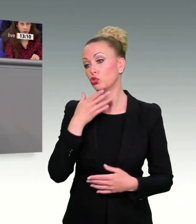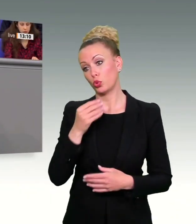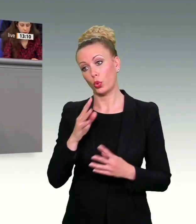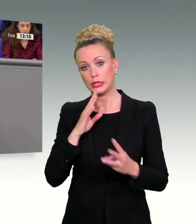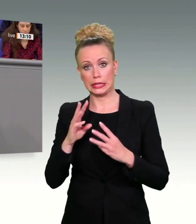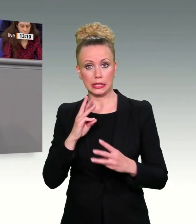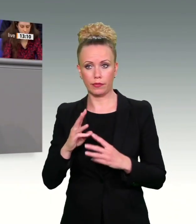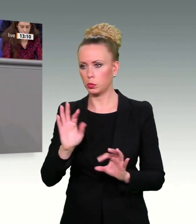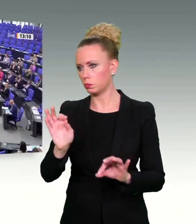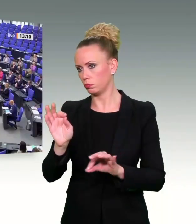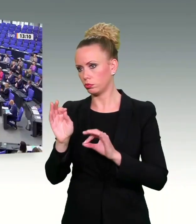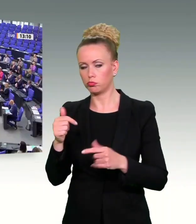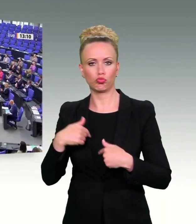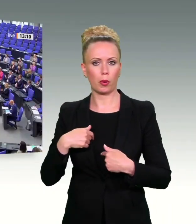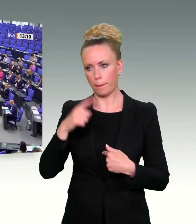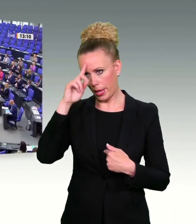herzlichen Dank.